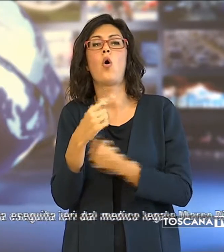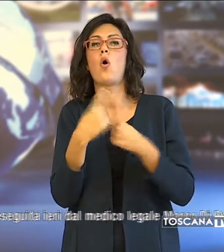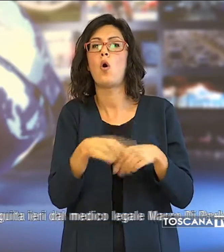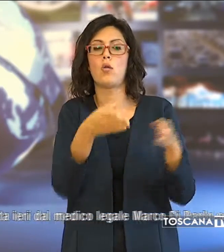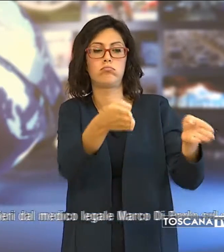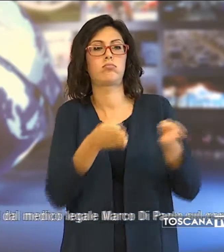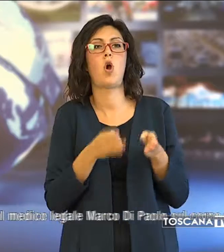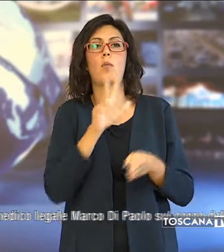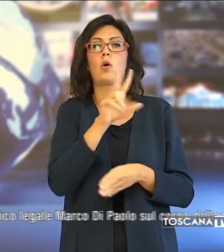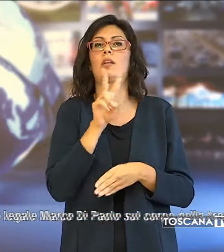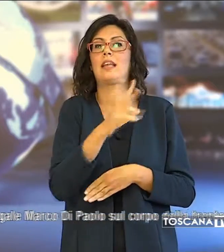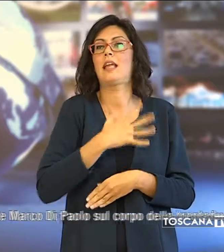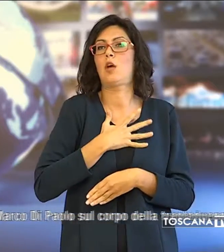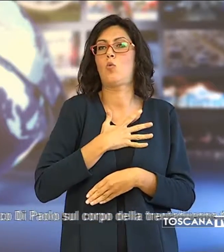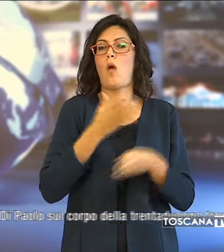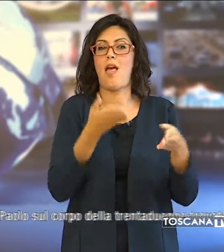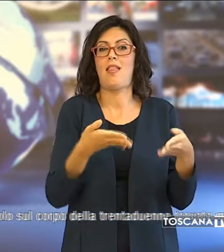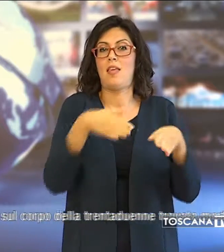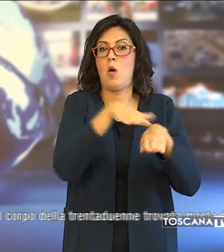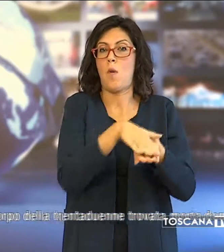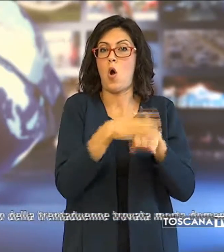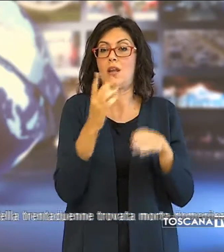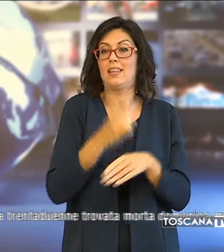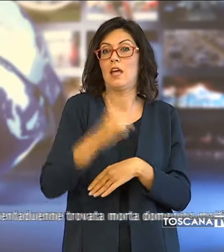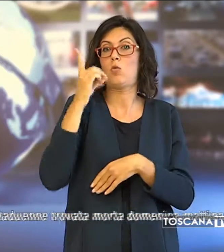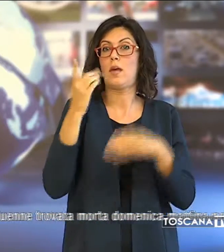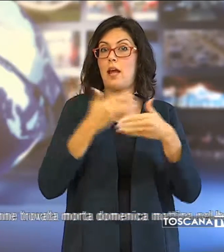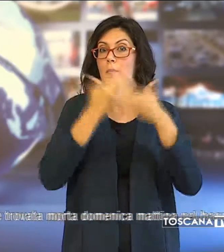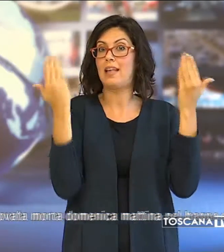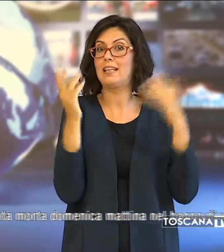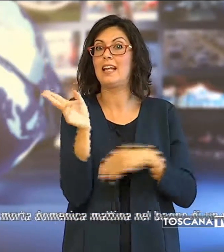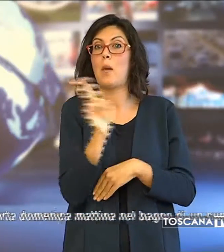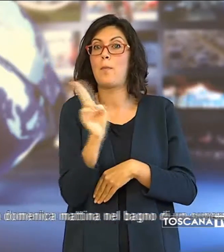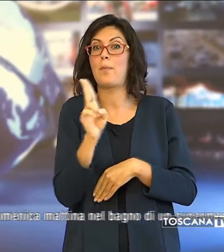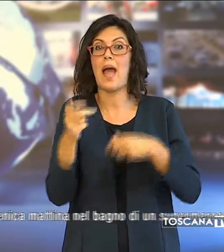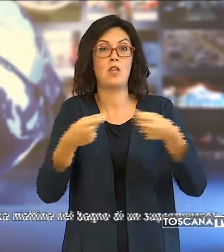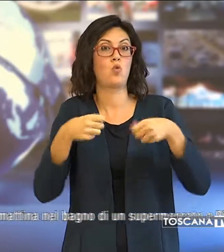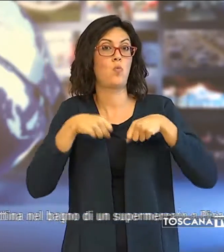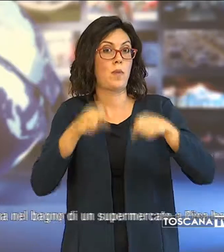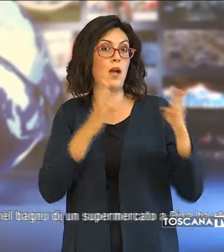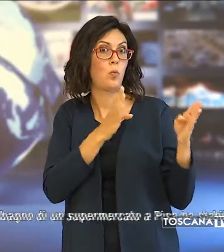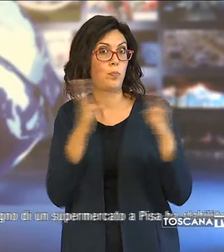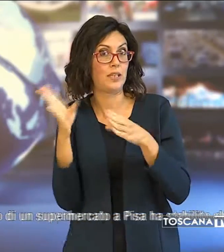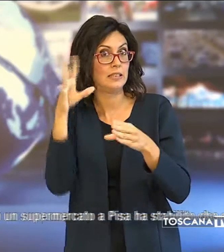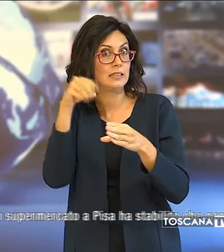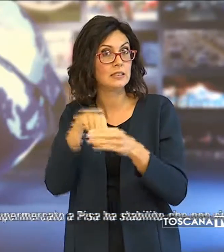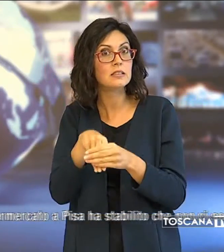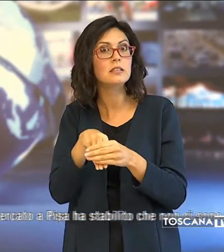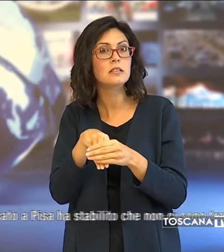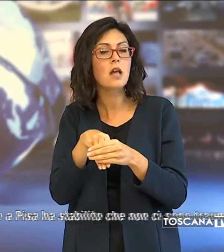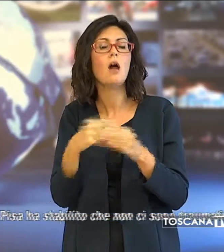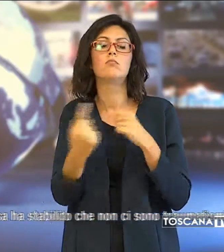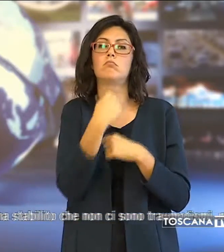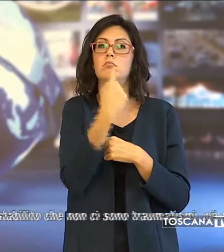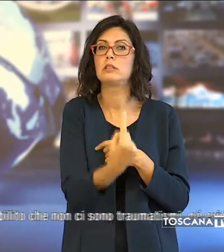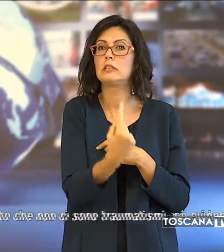32enne trovata morta domenica mattina nel bagno di un supermercato a Pisa ha stabilito che non ci